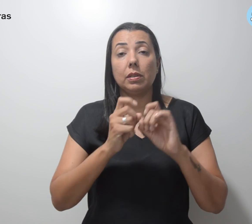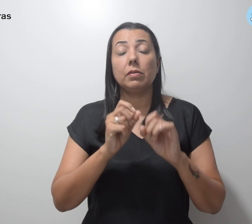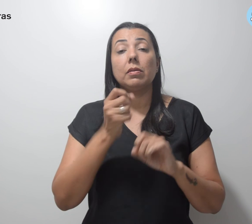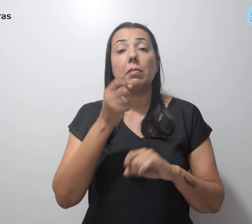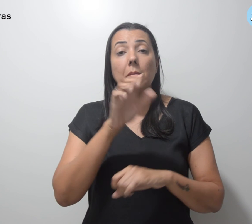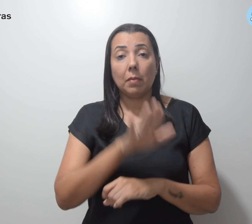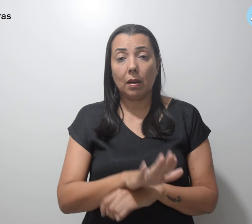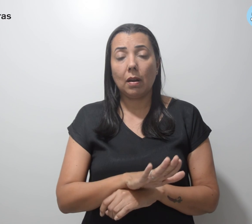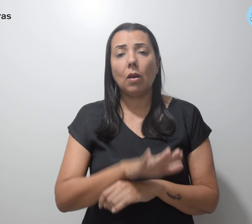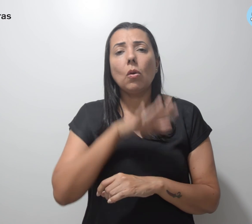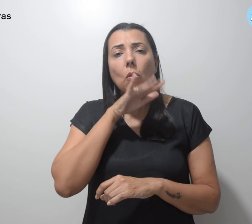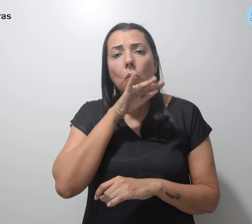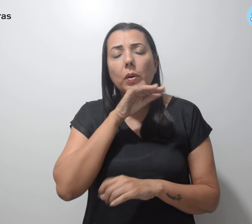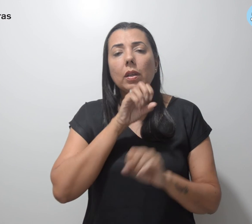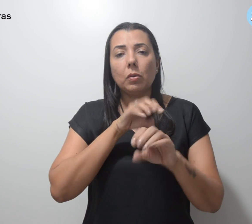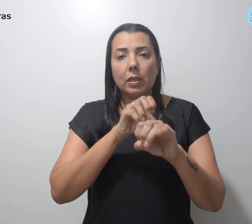educação na berlinda.